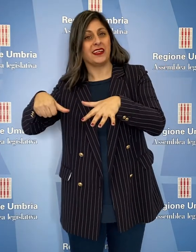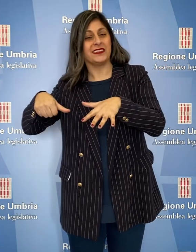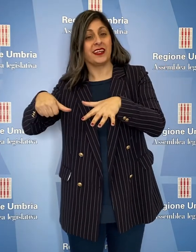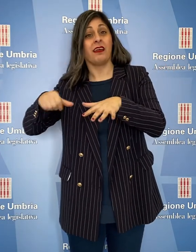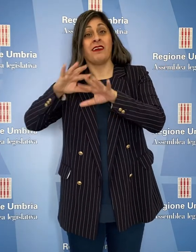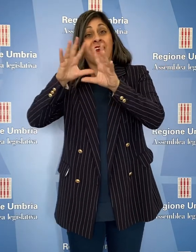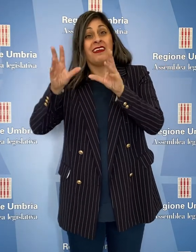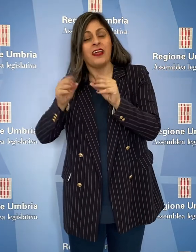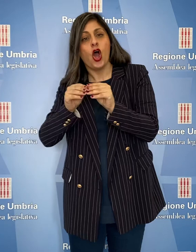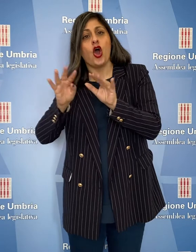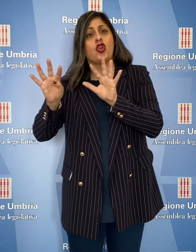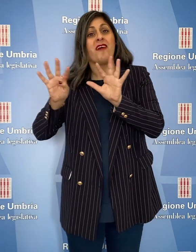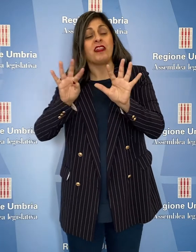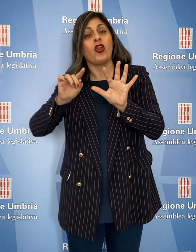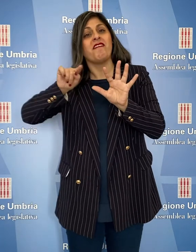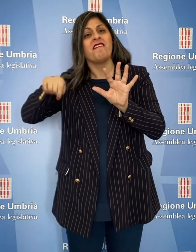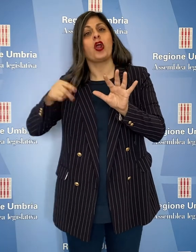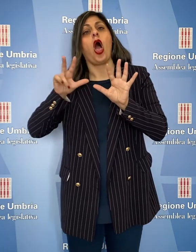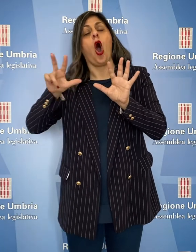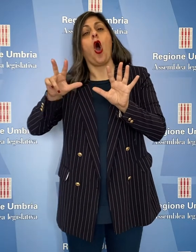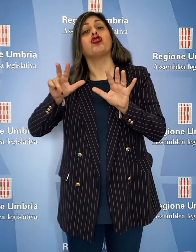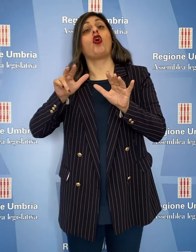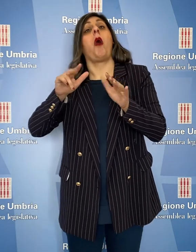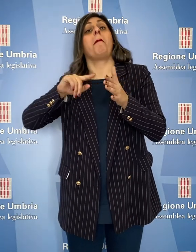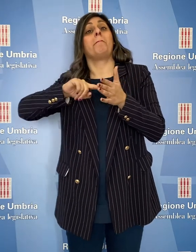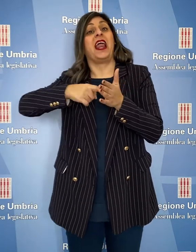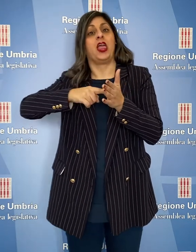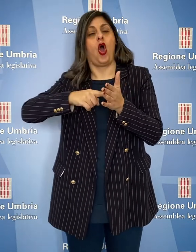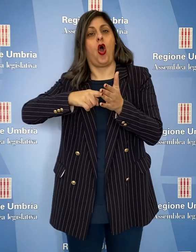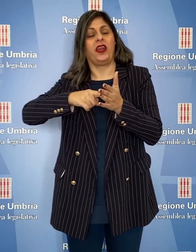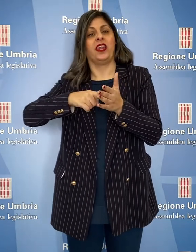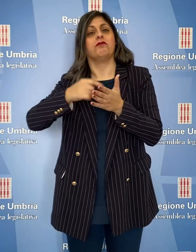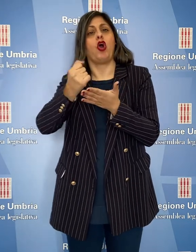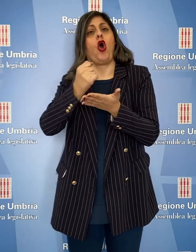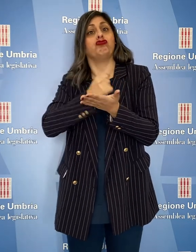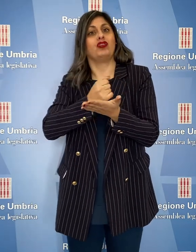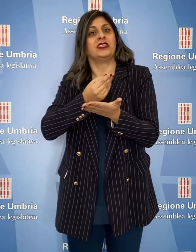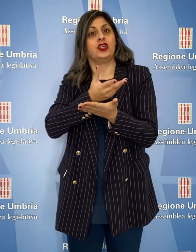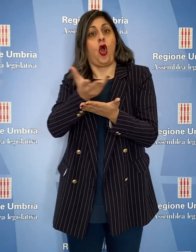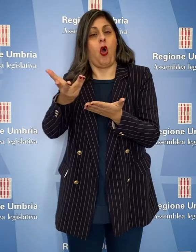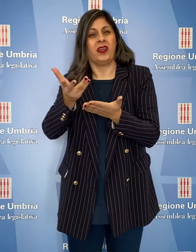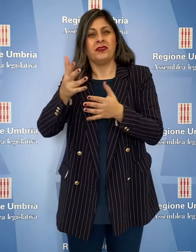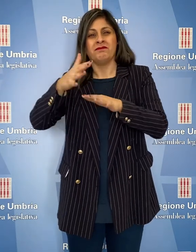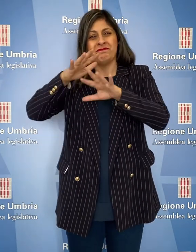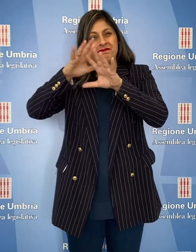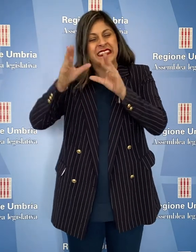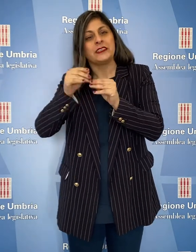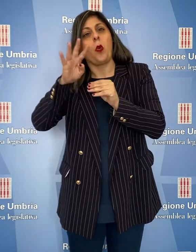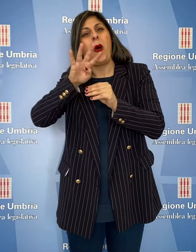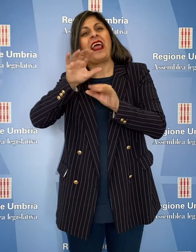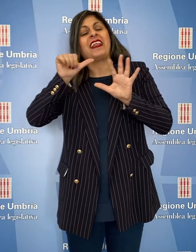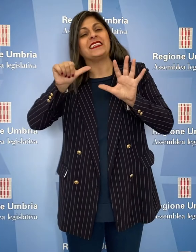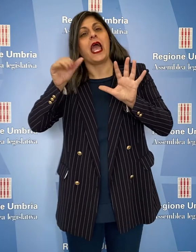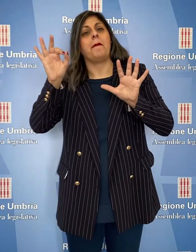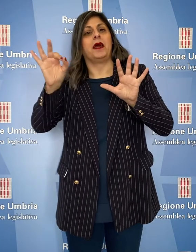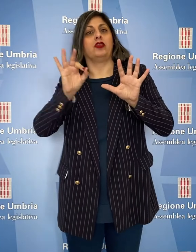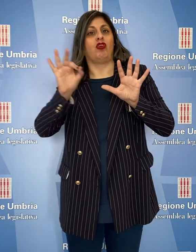99,8 milioni di concessioni, pari al 46% del totale